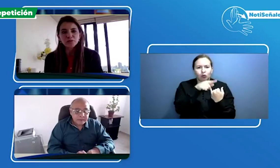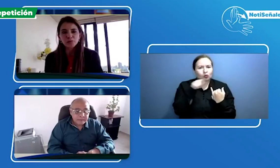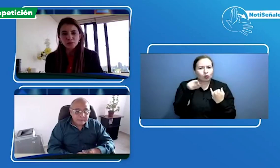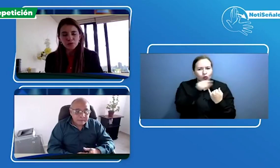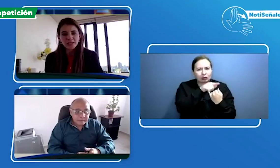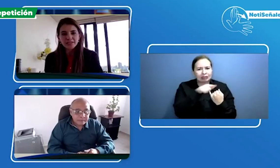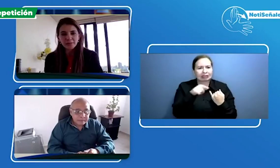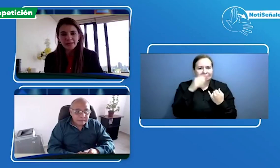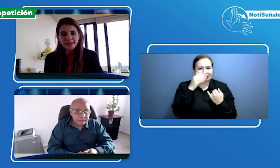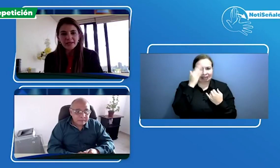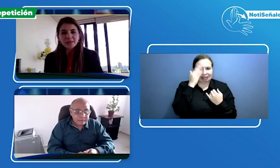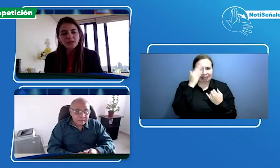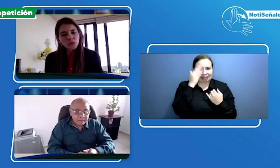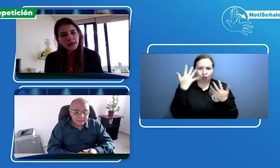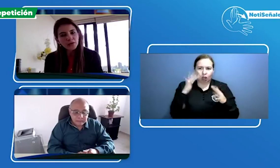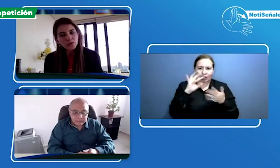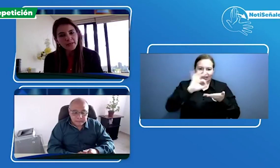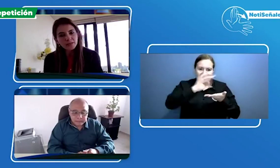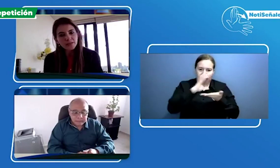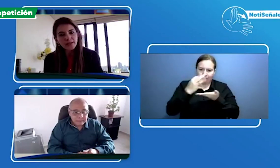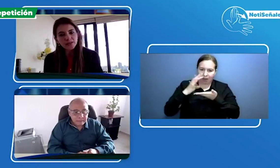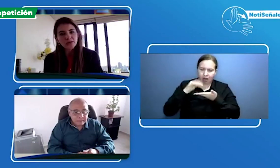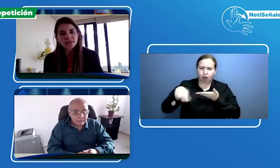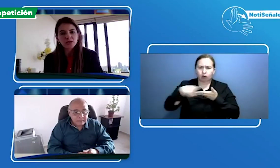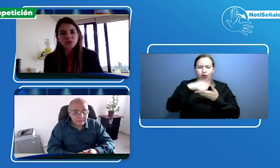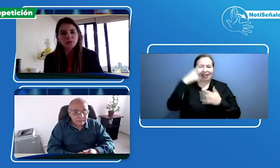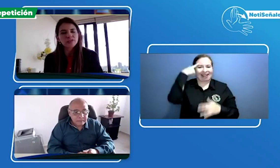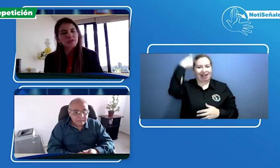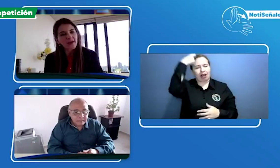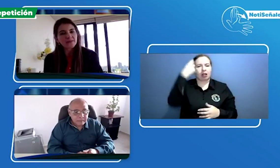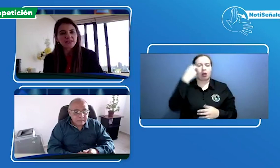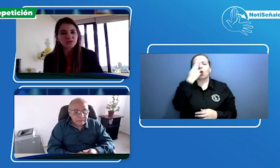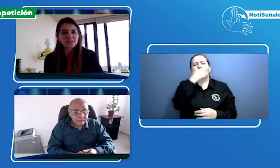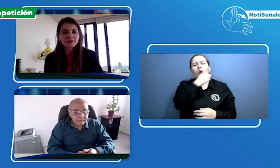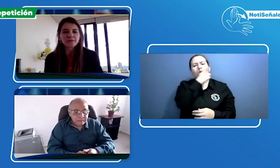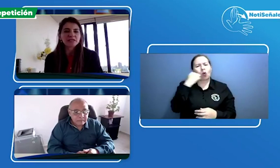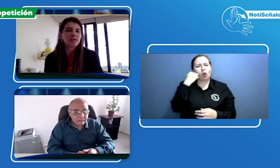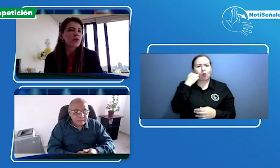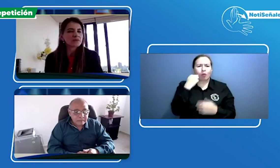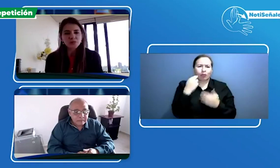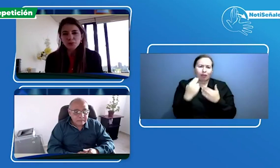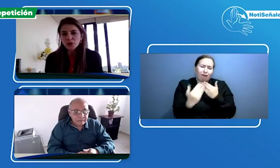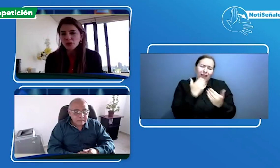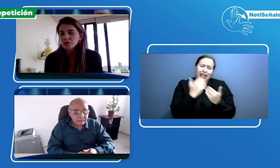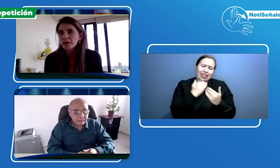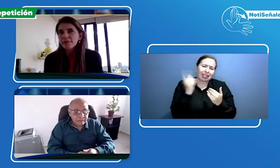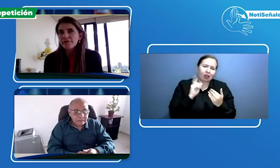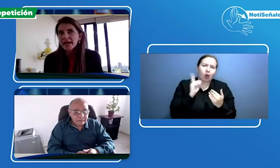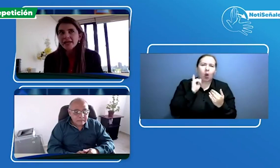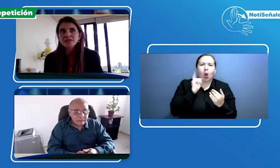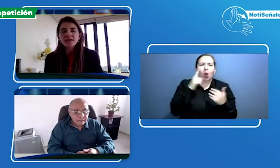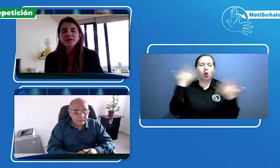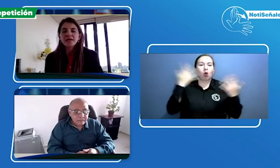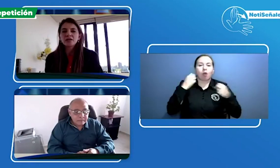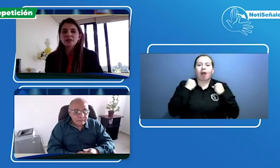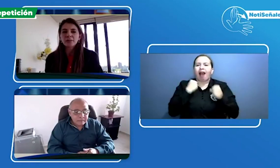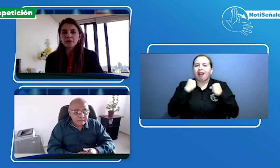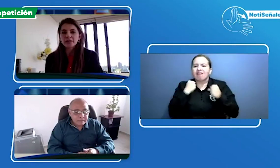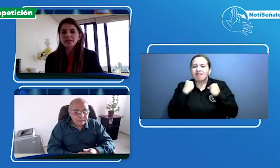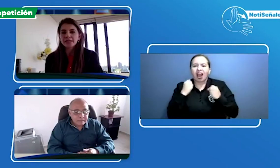puntos del servir y me ayudara a cumplir este reto y este compromiso que a veces no es tan fácil o a veces por los afanes y los apures del